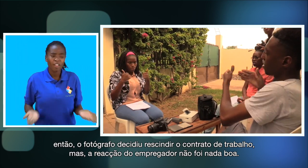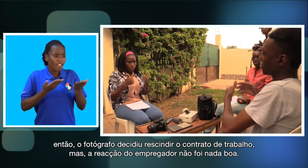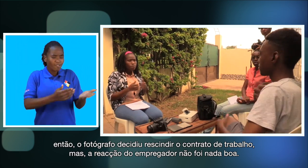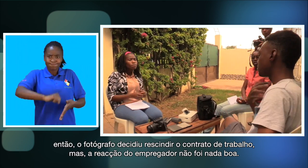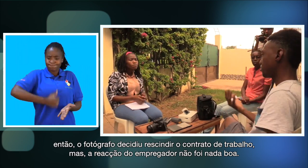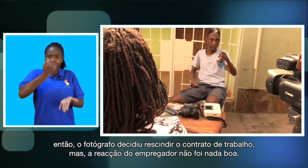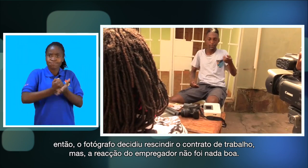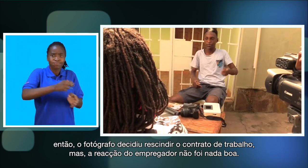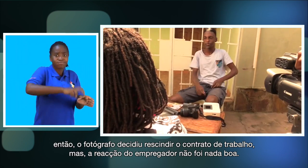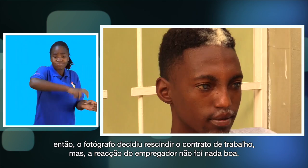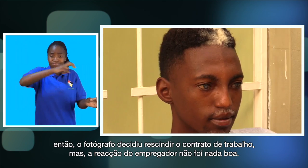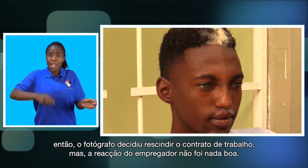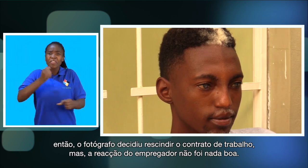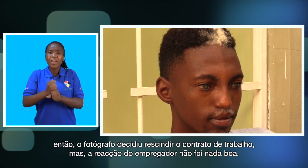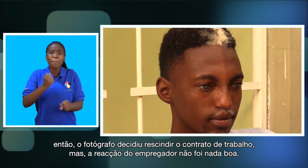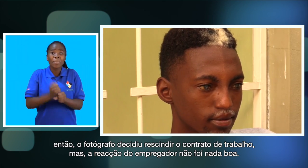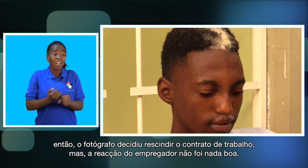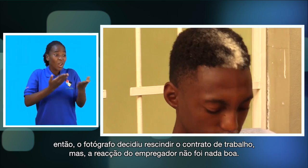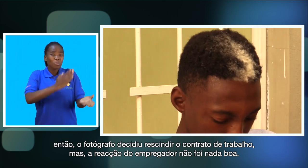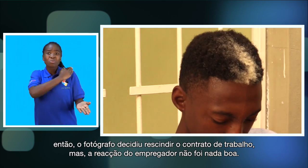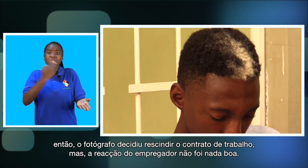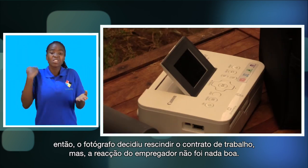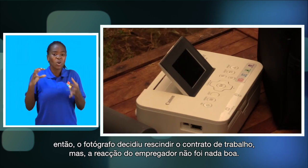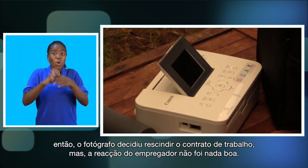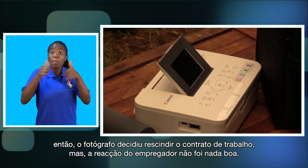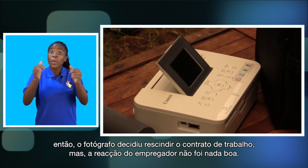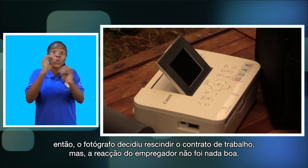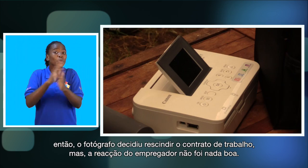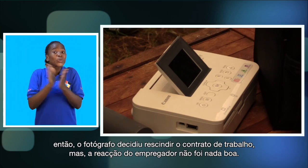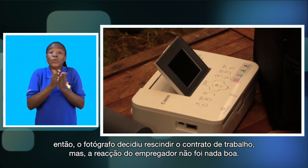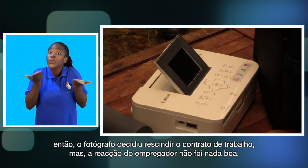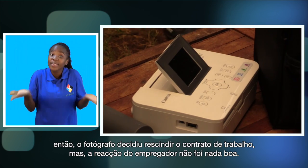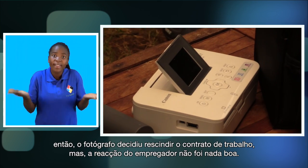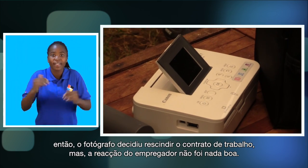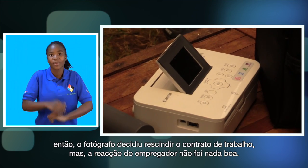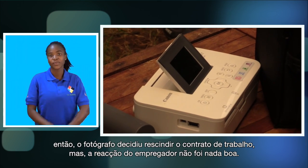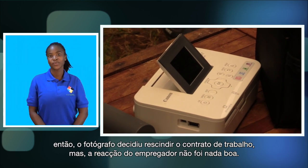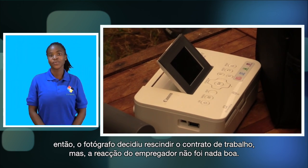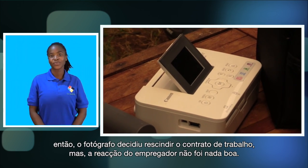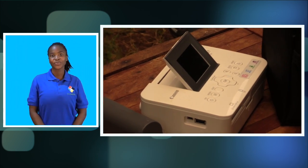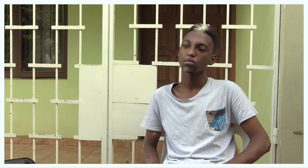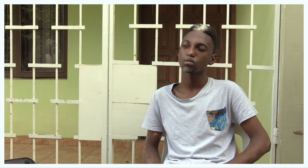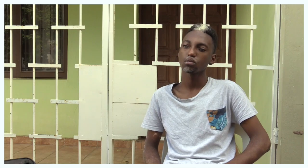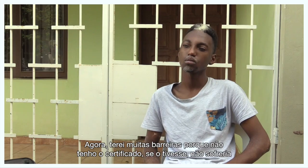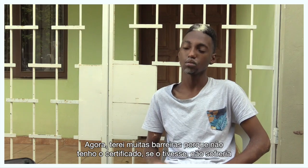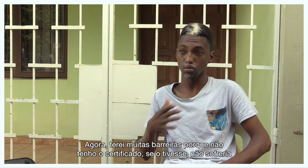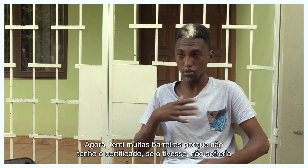Então, o fotógrafo decidiu rescindir o contrato de trabalho. Mas a reação do patrão não foi nada boa.